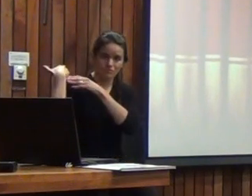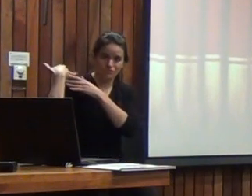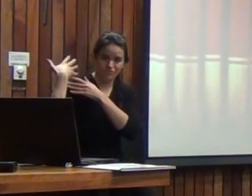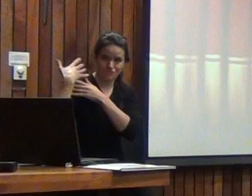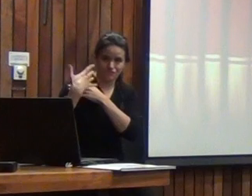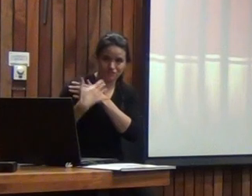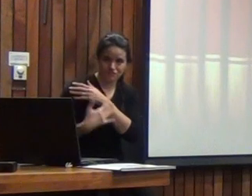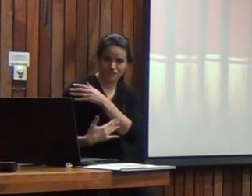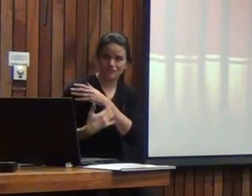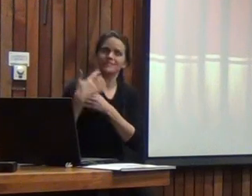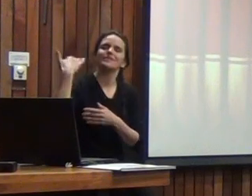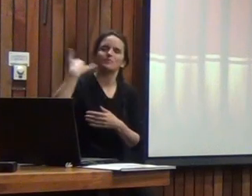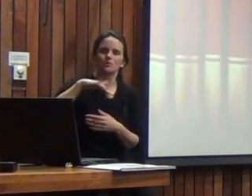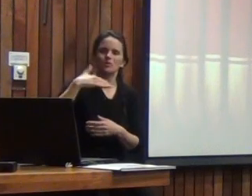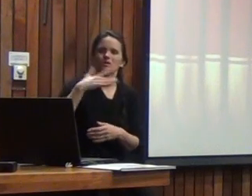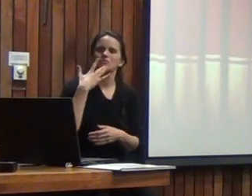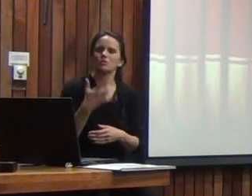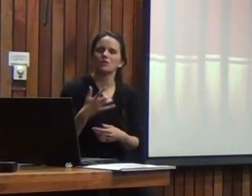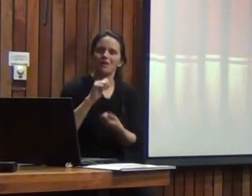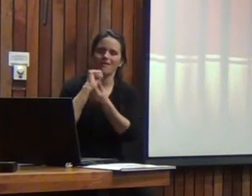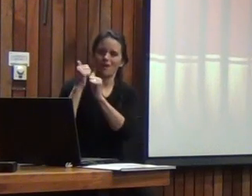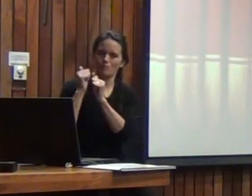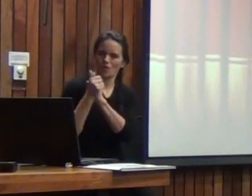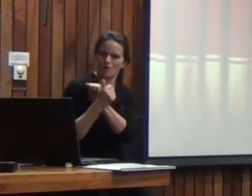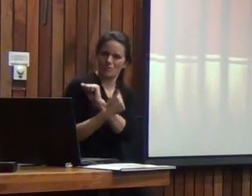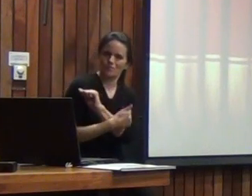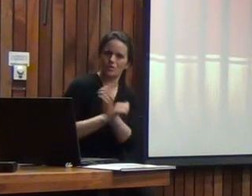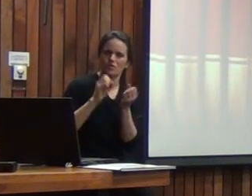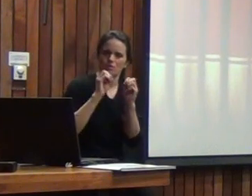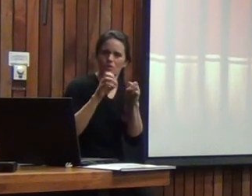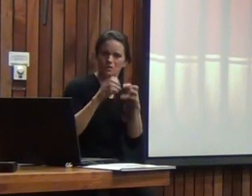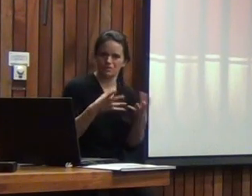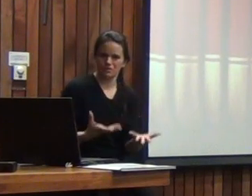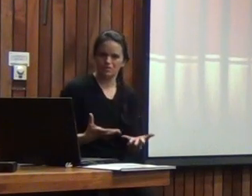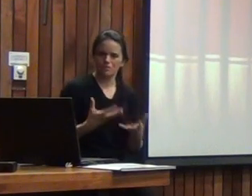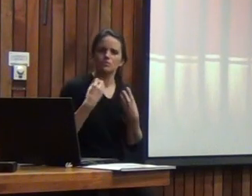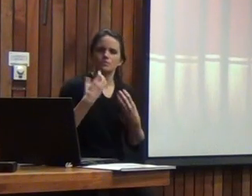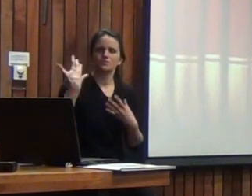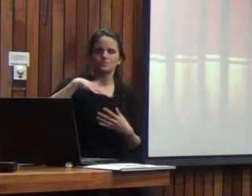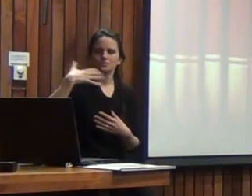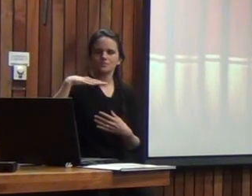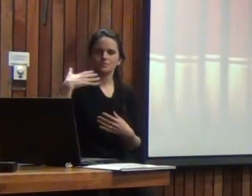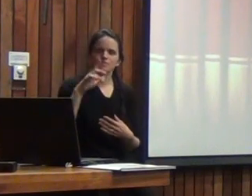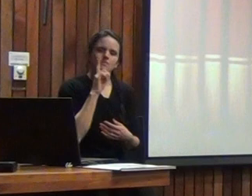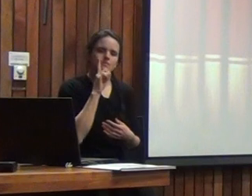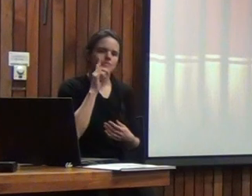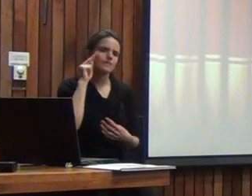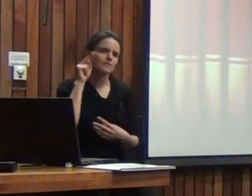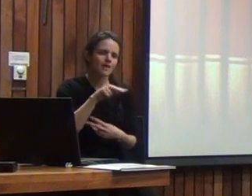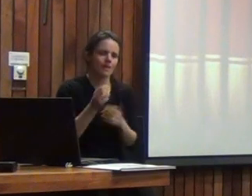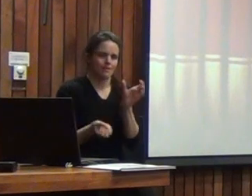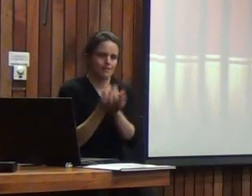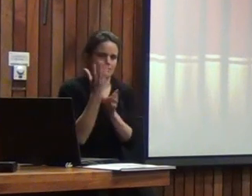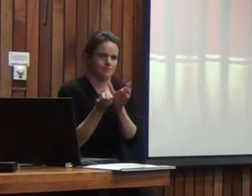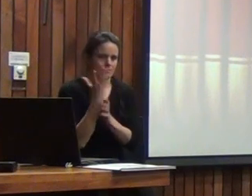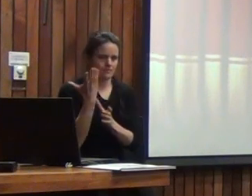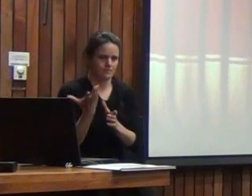súper importantes justamente por los cambios que había en la educación por eso es tan importante tener una mirada más actual